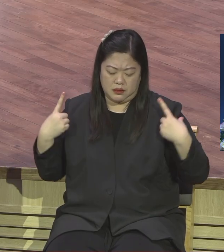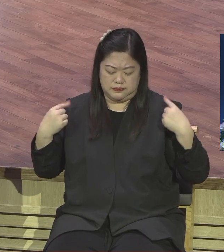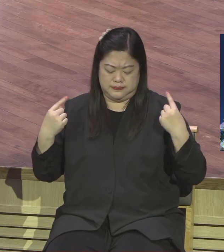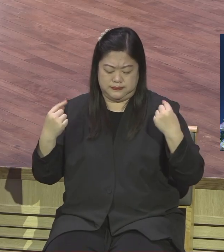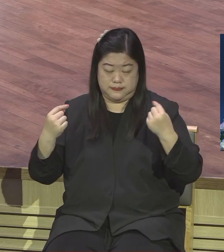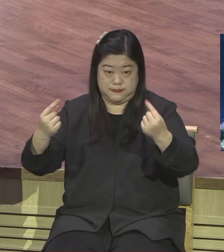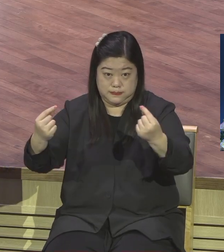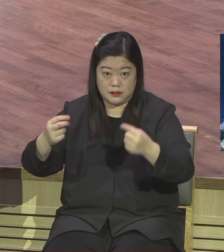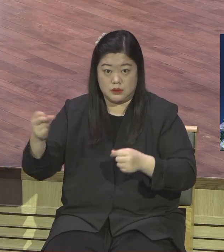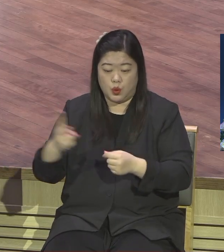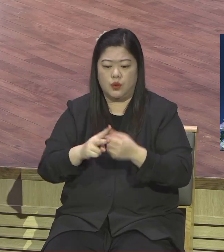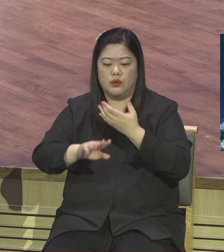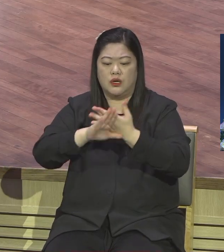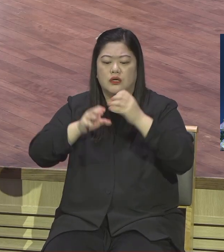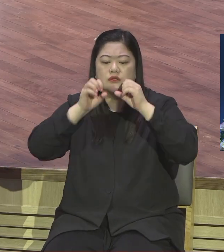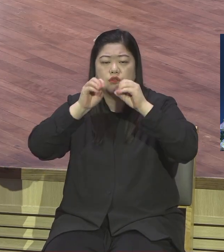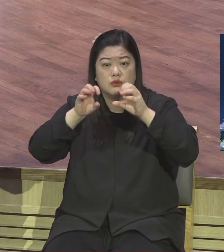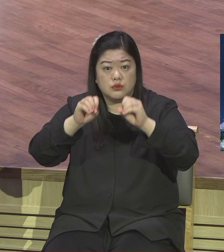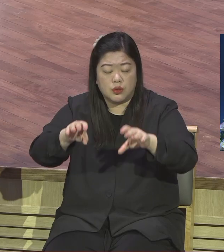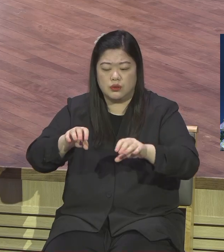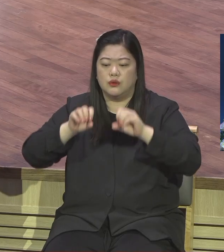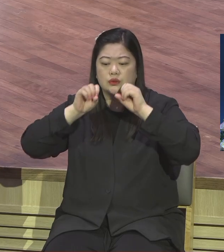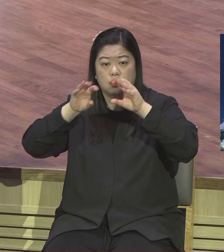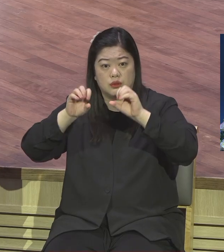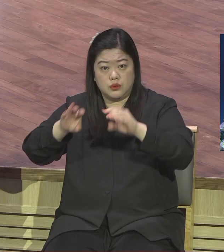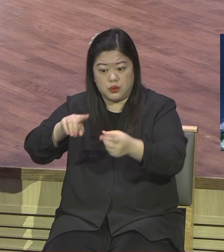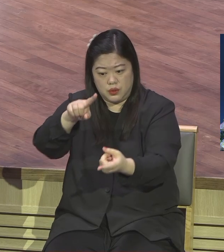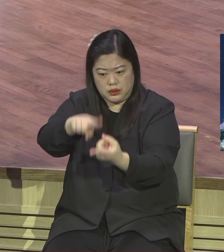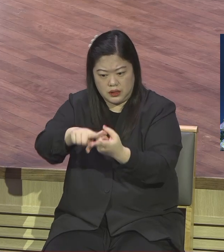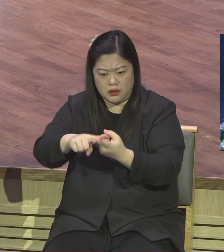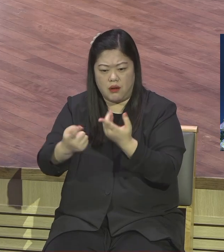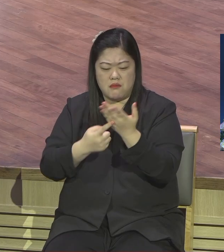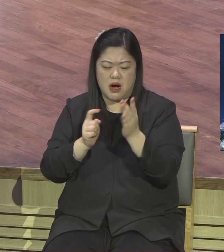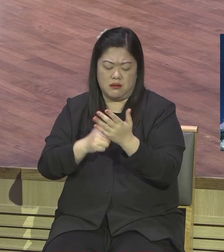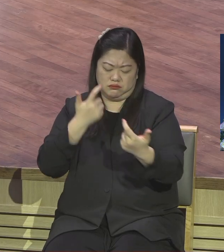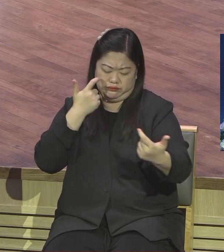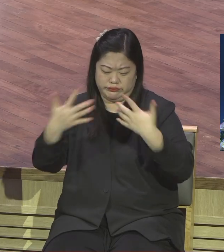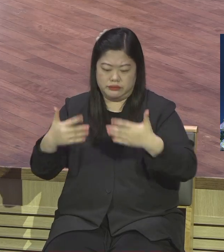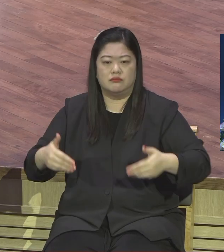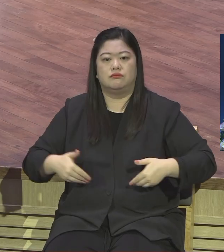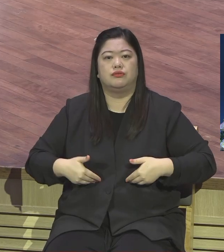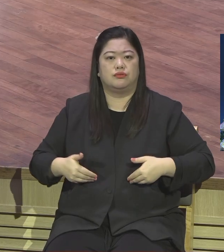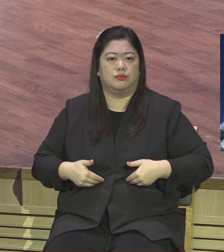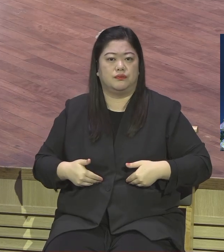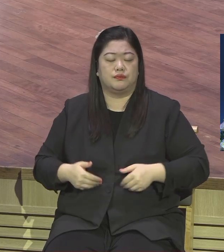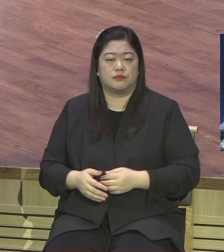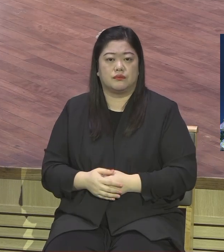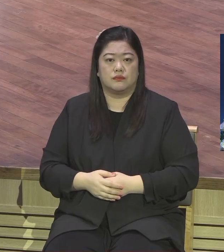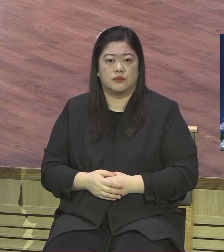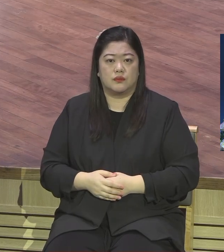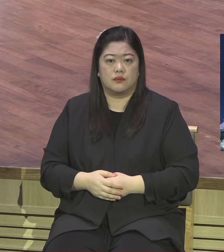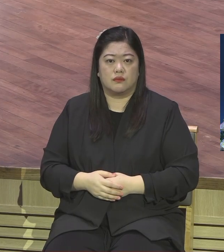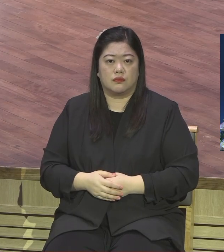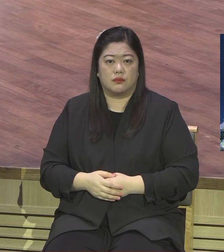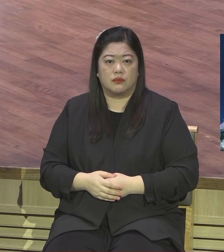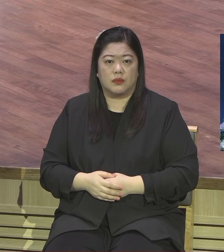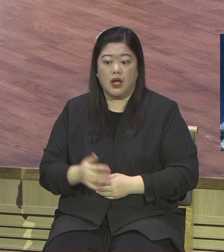이것이 회복되어 줘야 된다. 우리가 구원받은 은혜에 감사하면서 내가 구원 못 받았다고 하면 내가